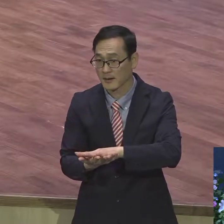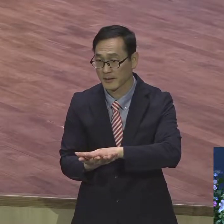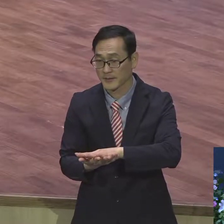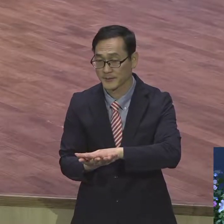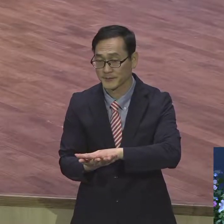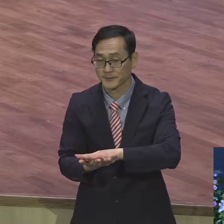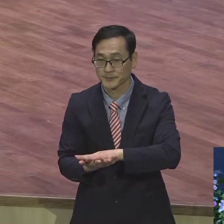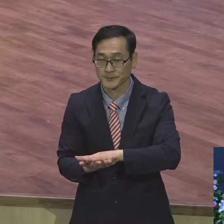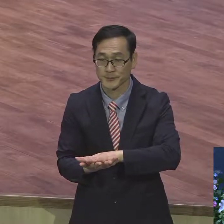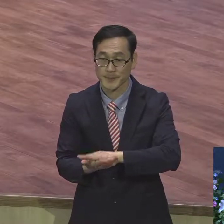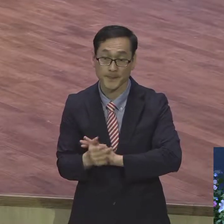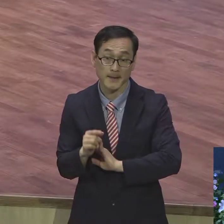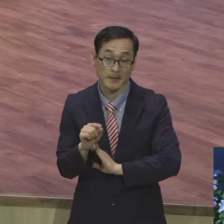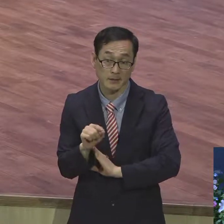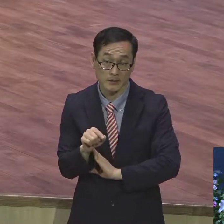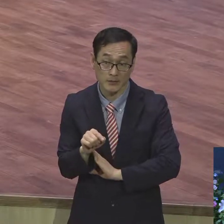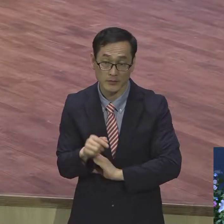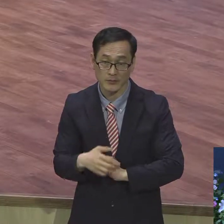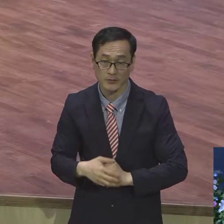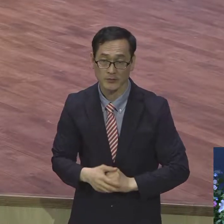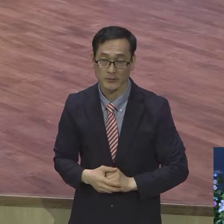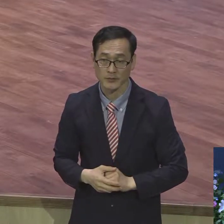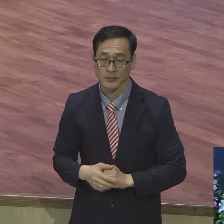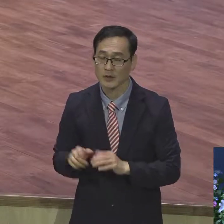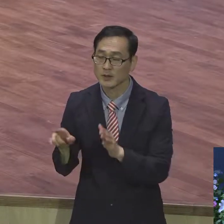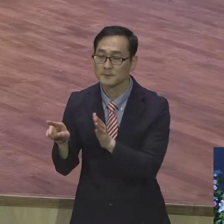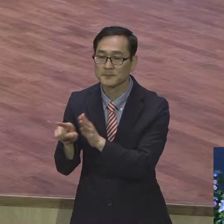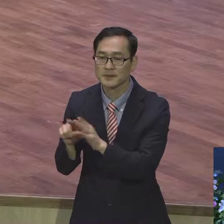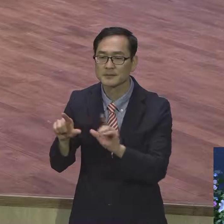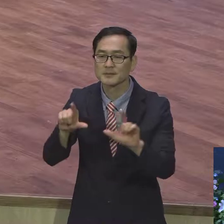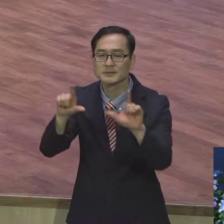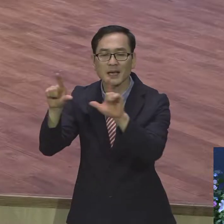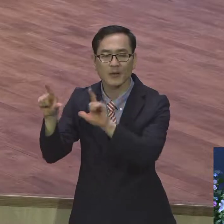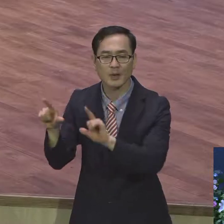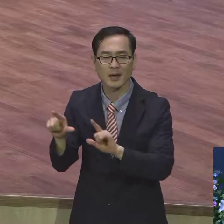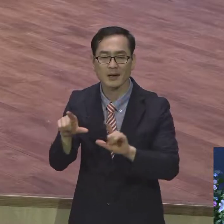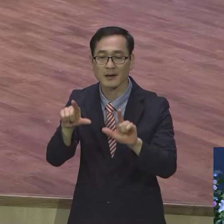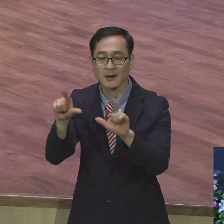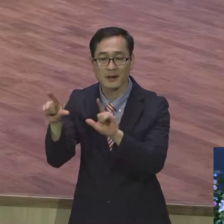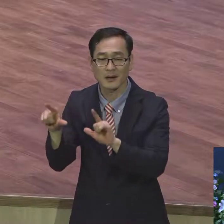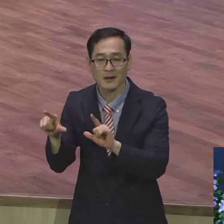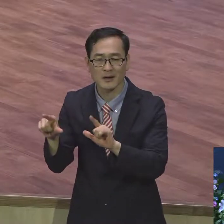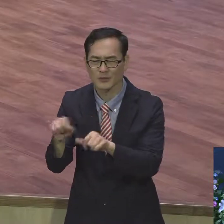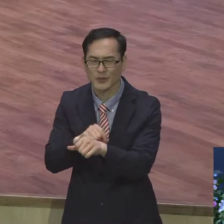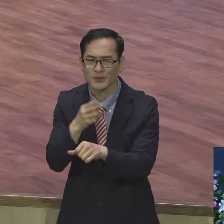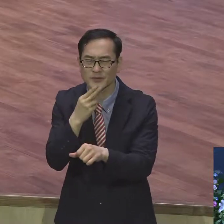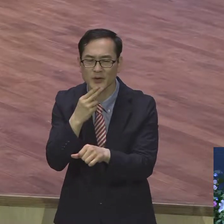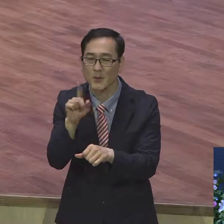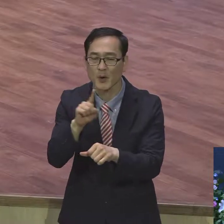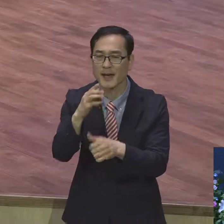이것은 우리에게 신앙생활을 신앙생활은 다른 것이 아니에요. 하나님의 이 말씀을